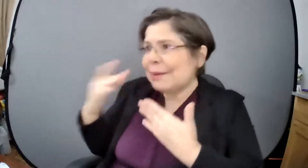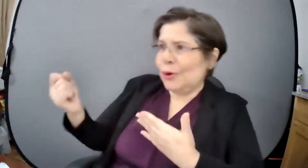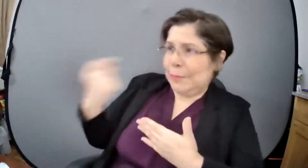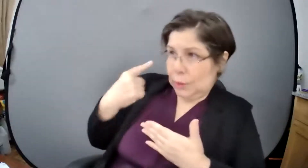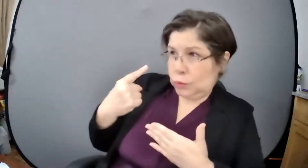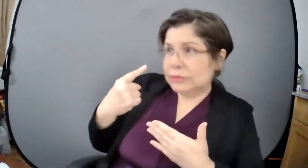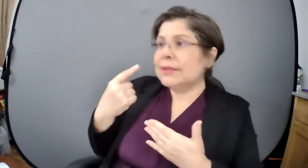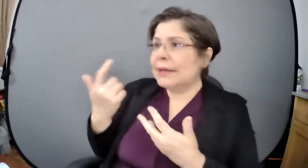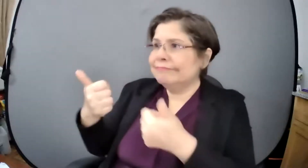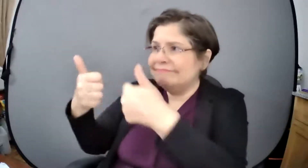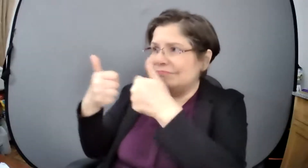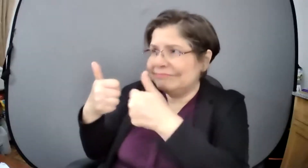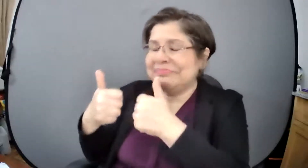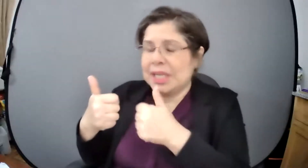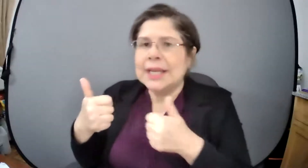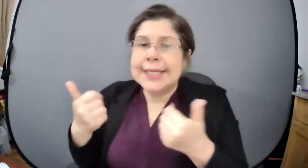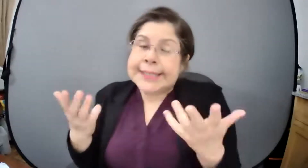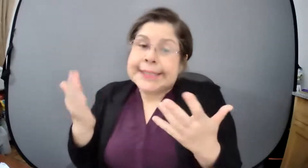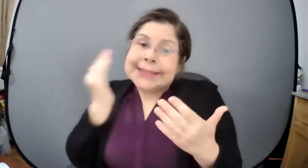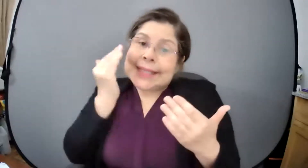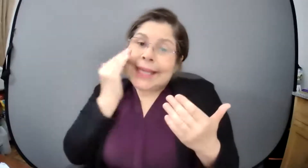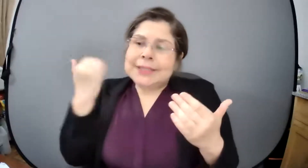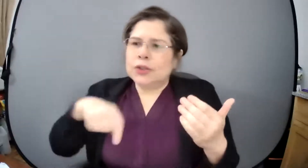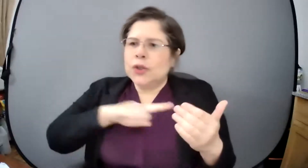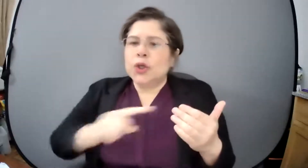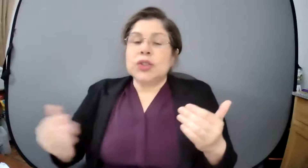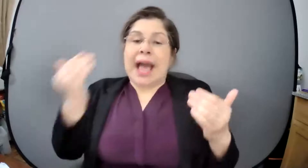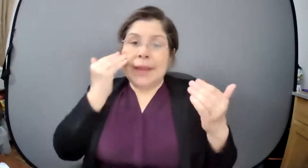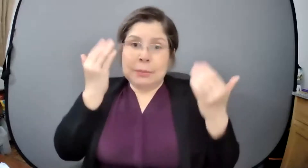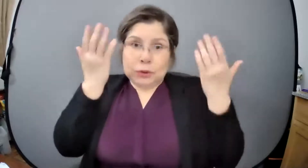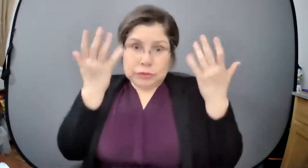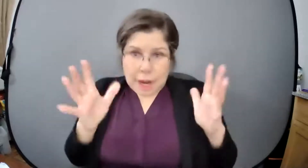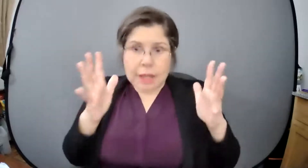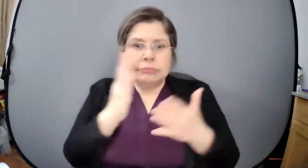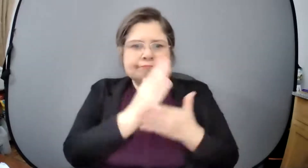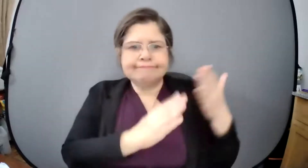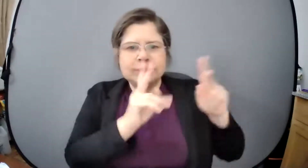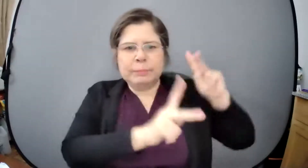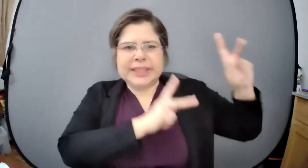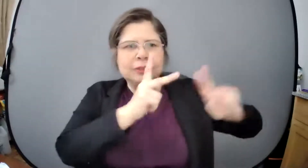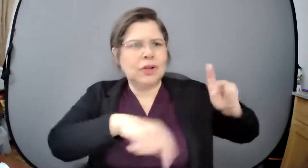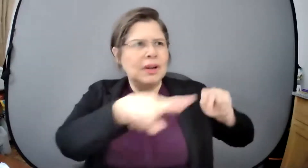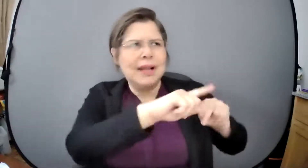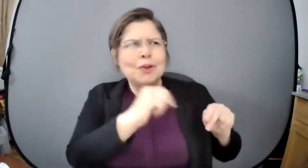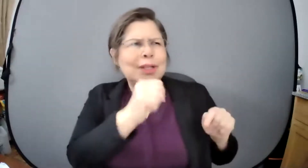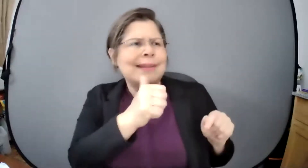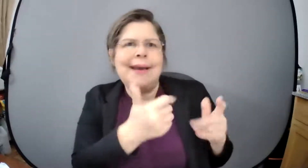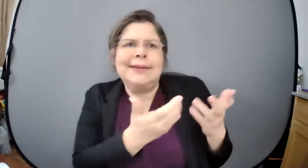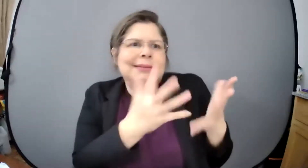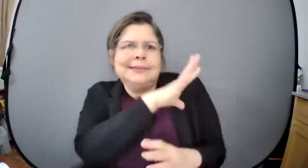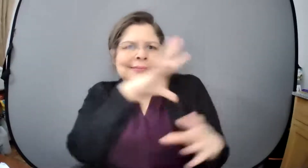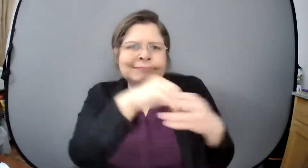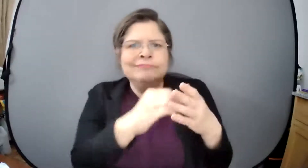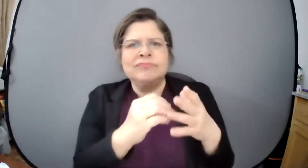son tan diestras con la tecnología que no están en las redes sociales por eso en parte es que tenemos